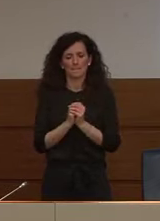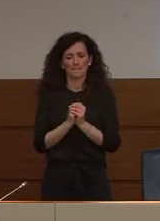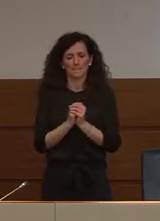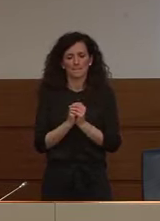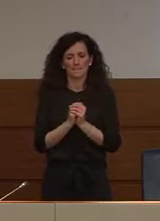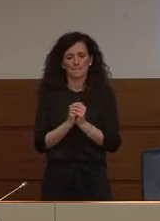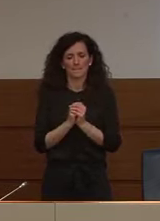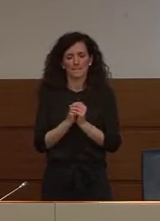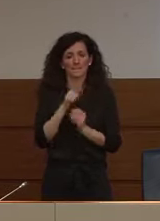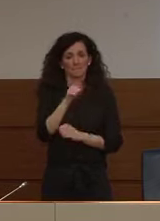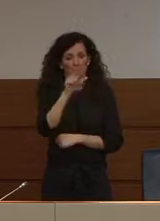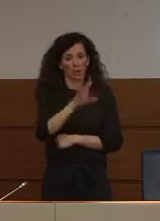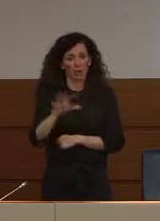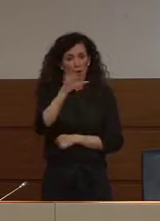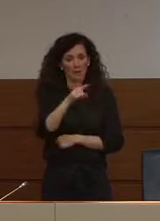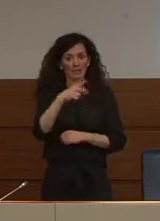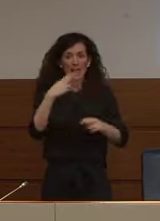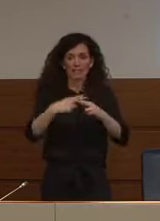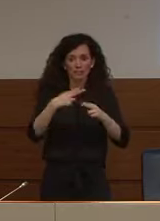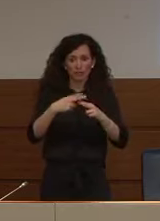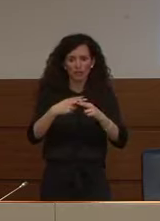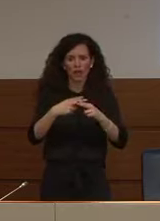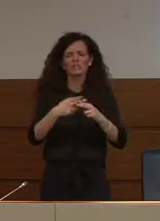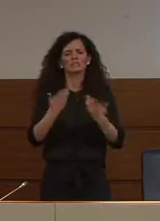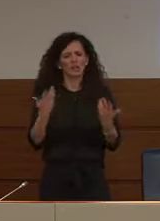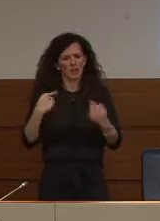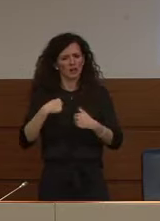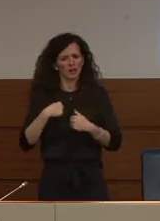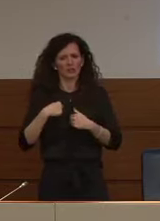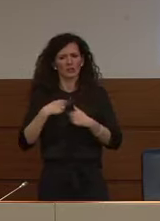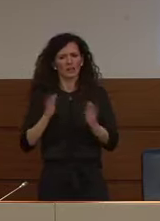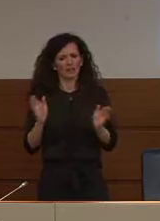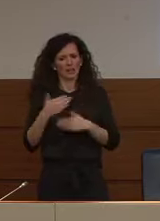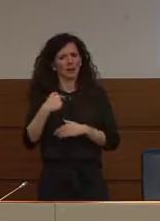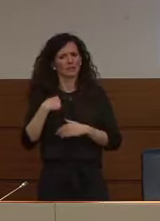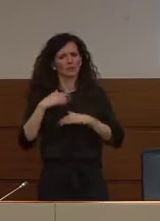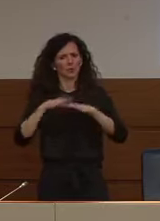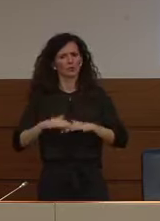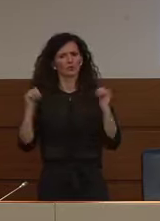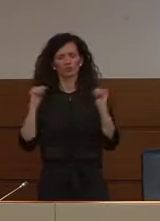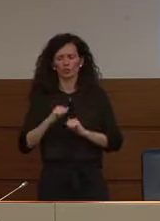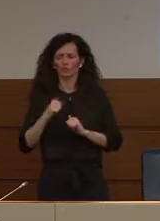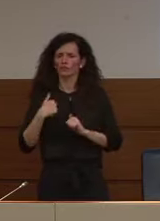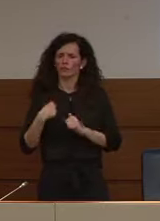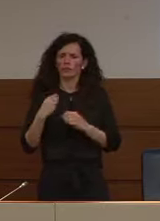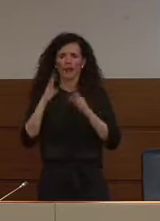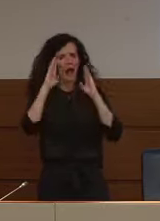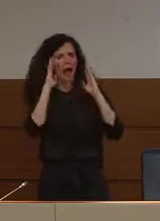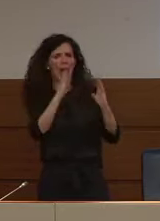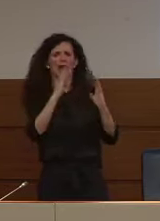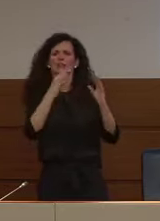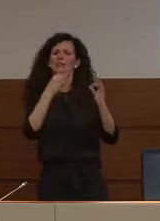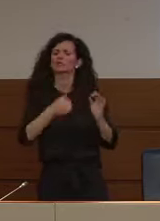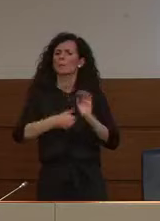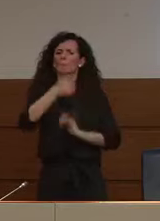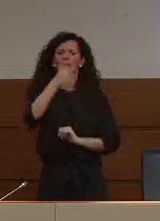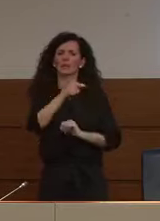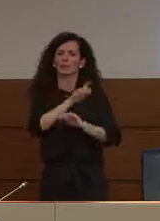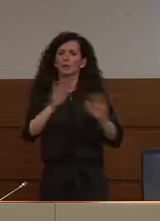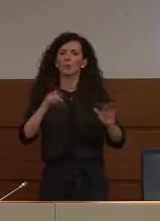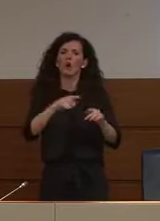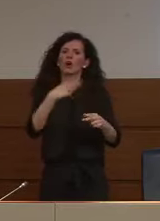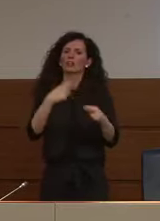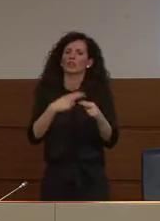esigenze nel soddisfare le esigenze da parte del Dipartimento ha avuto la maggiore attenzione perché aveva